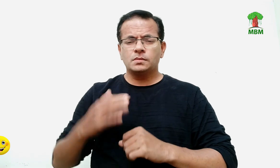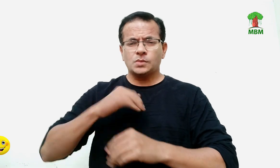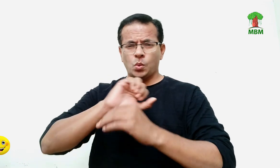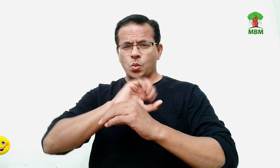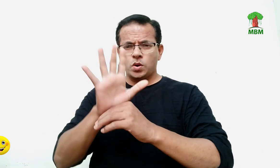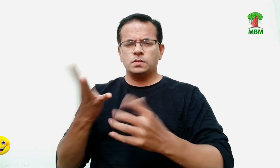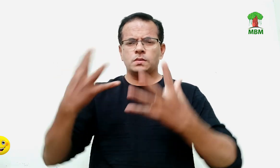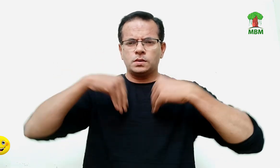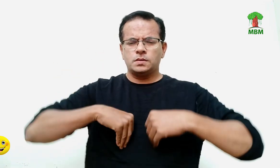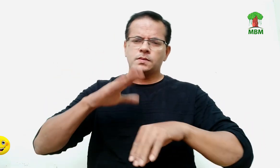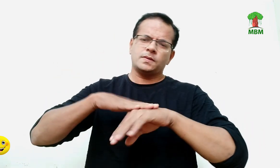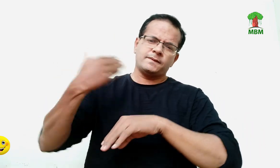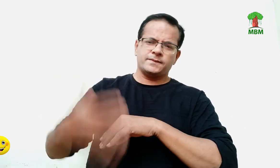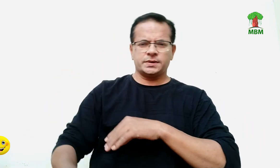जब उसको बच्चा होने वाला था